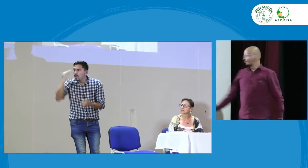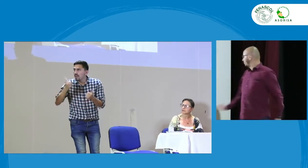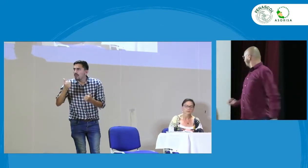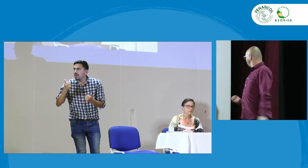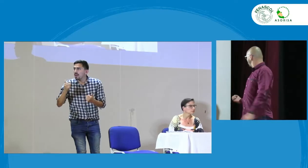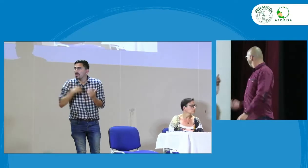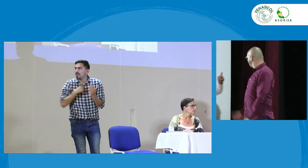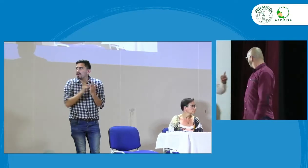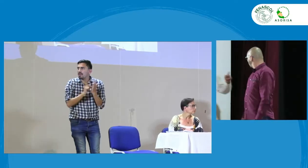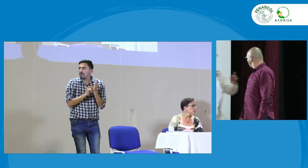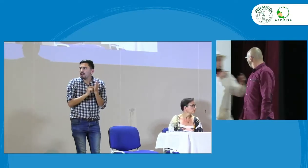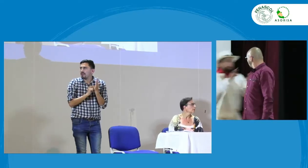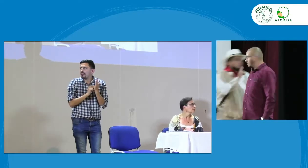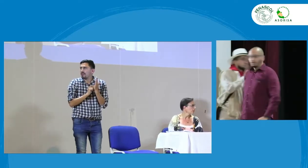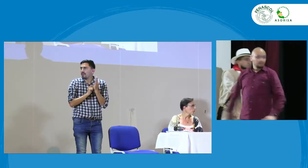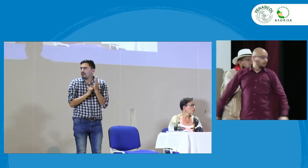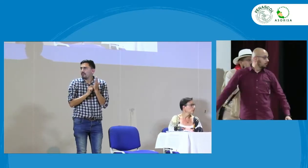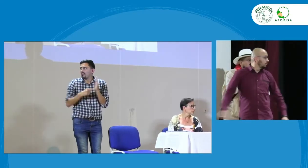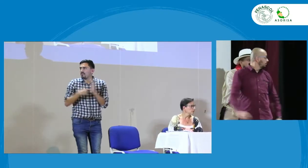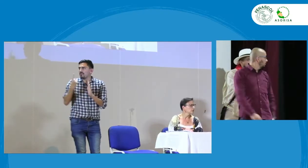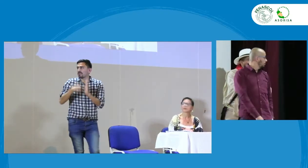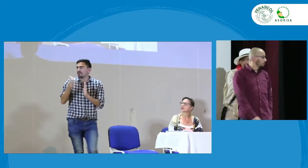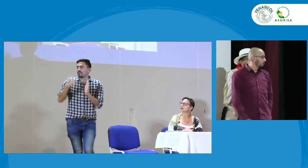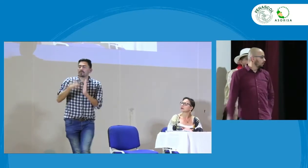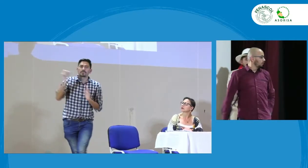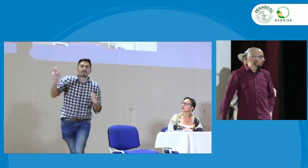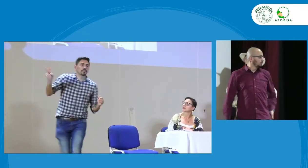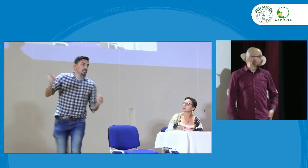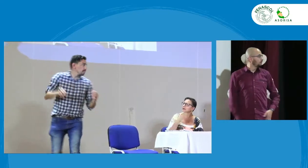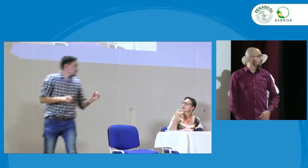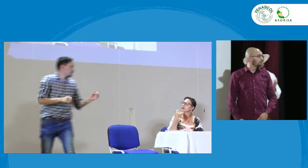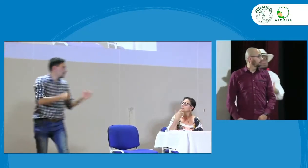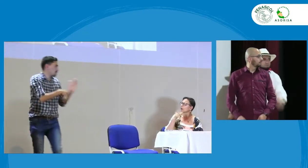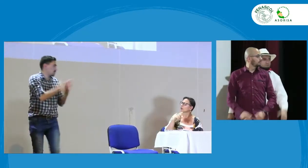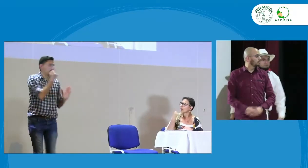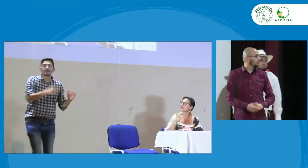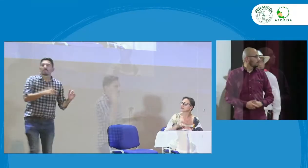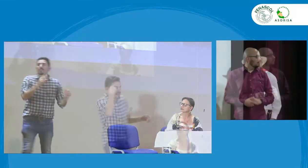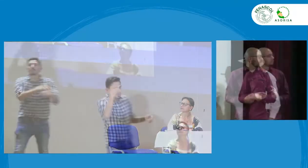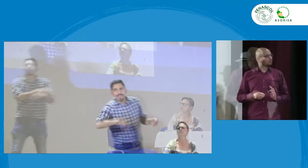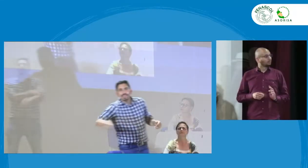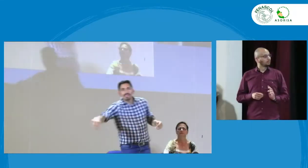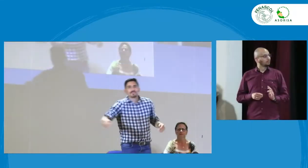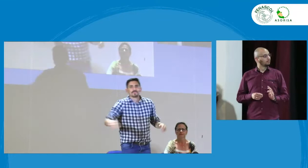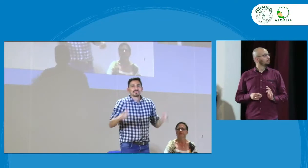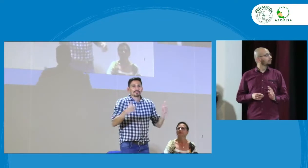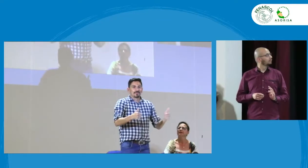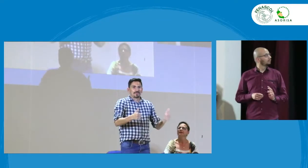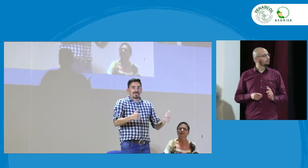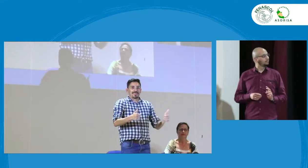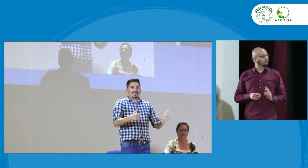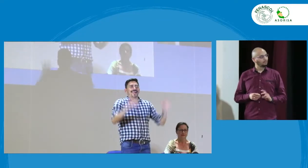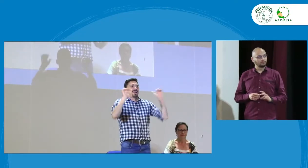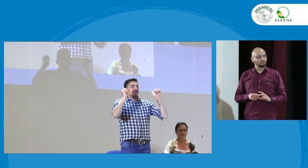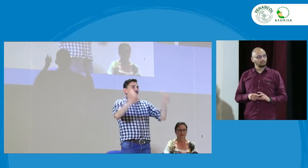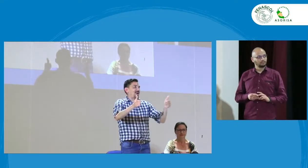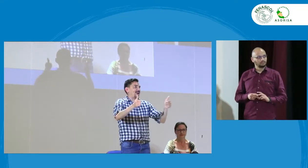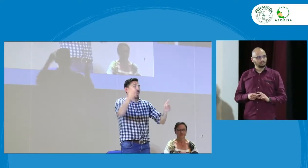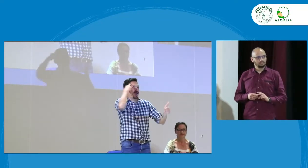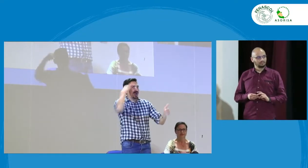cuál es el proceso bueno si tú quieres responder pues puedes ir respondiendo ok pensé que volví ahí me ubicaba